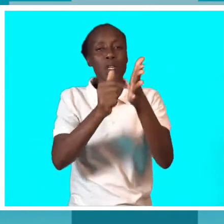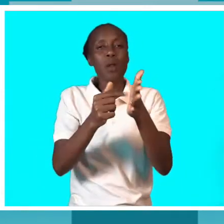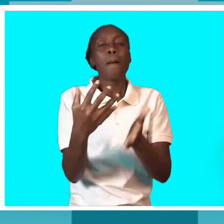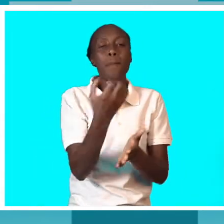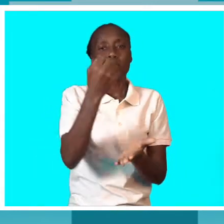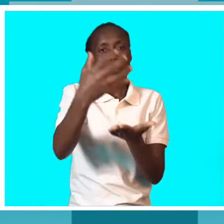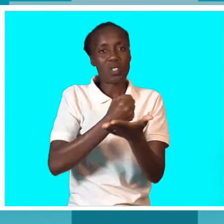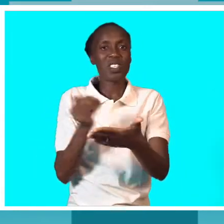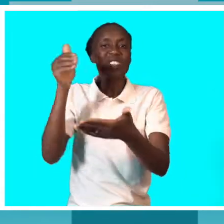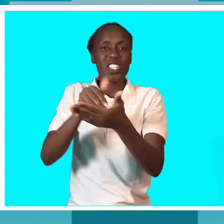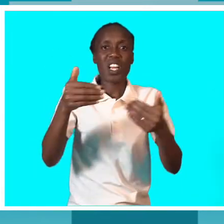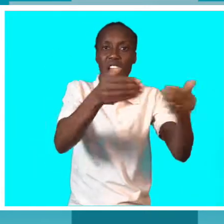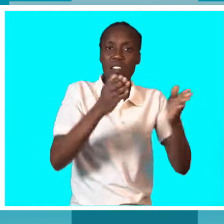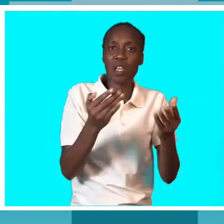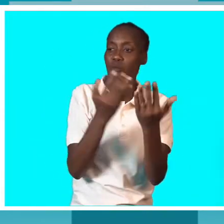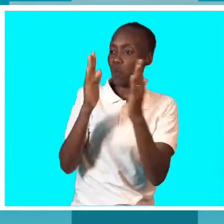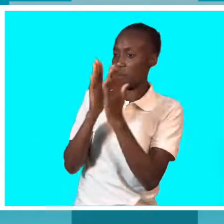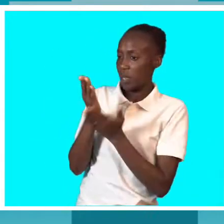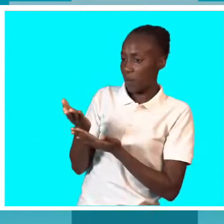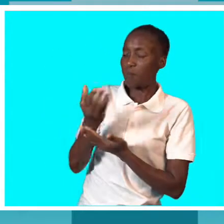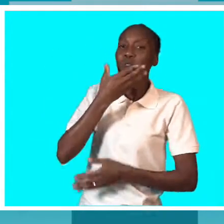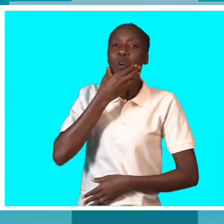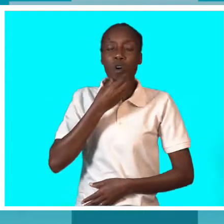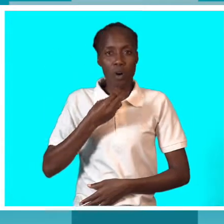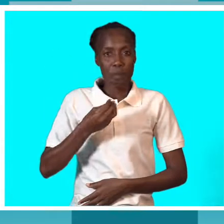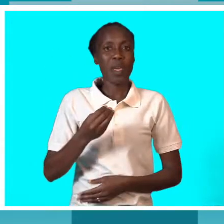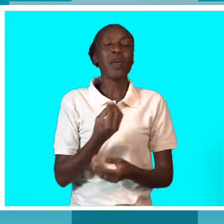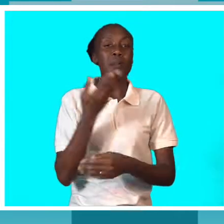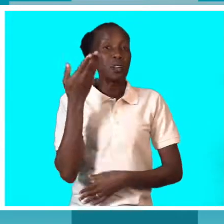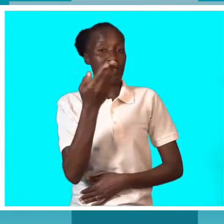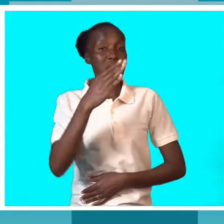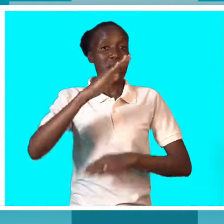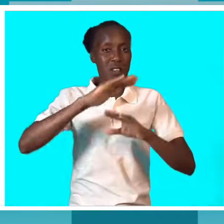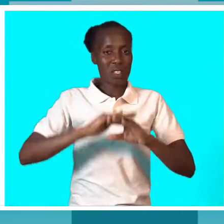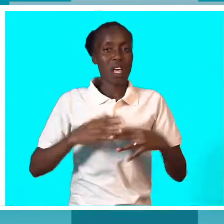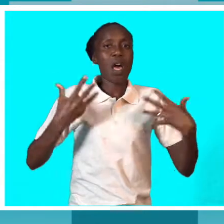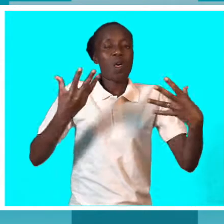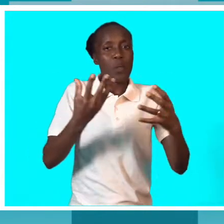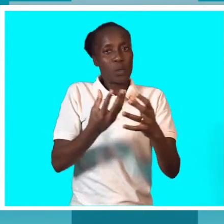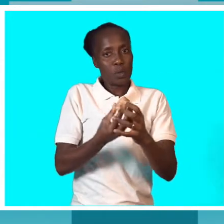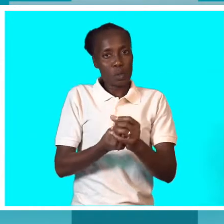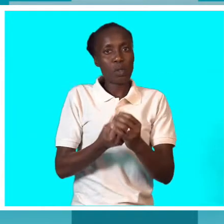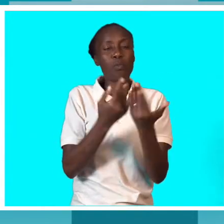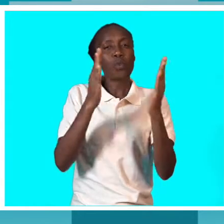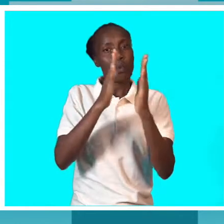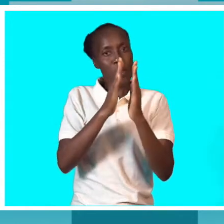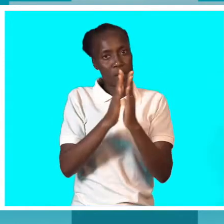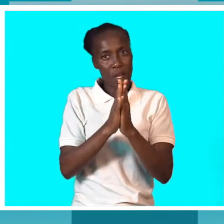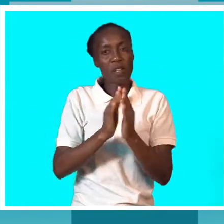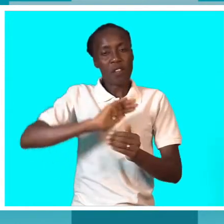à sua sala de aula. Mas se consegue... Muito obrigado, Marcelo Canto. E para si, que esteve em nossa sintonia, o nosso